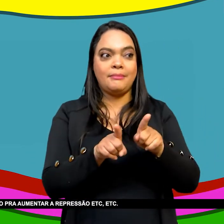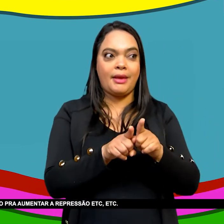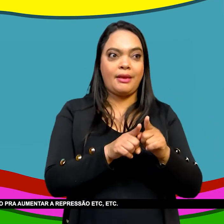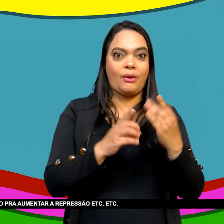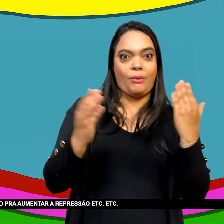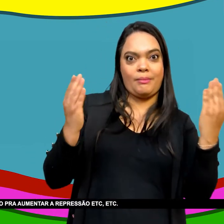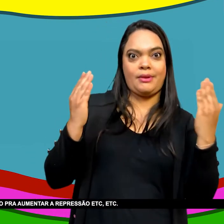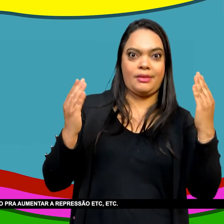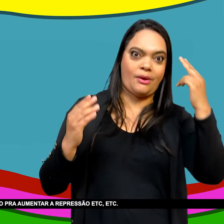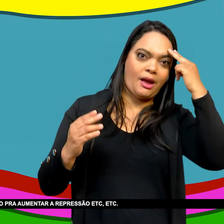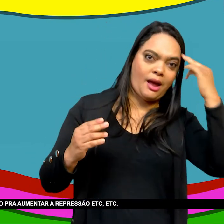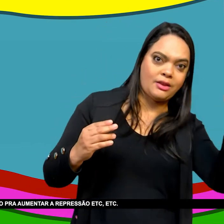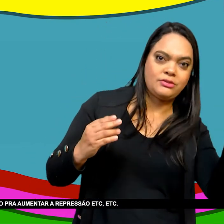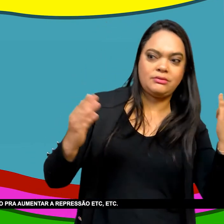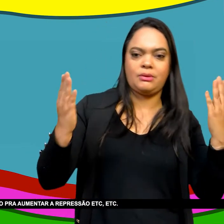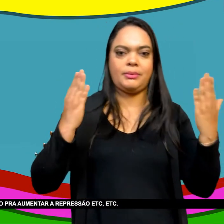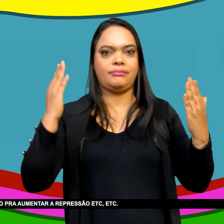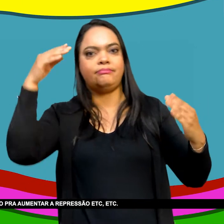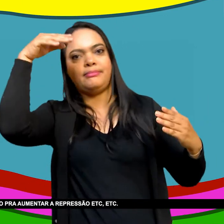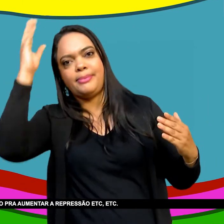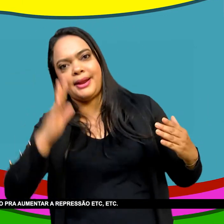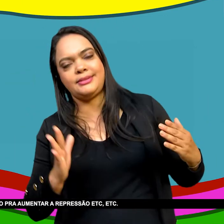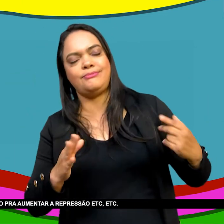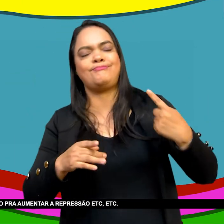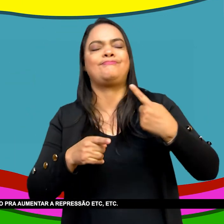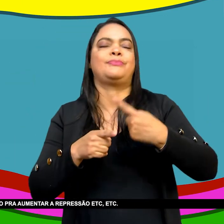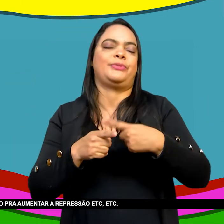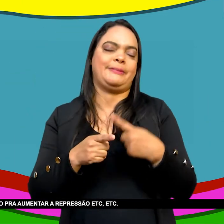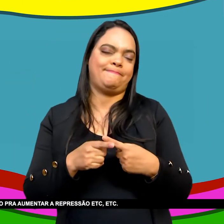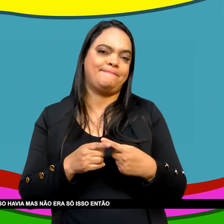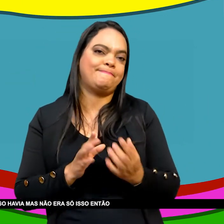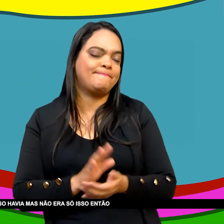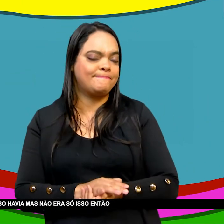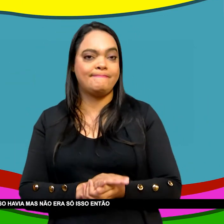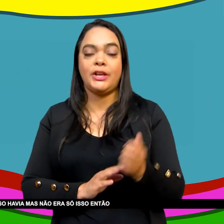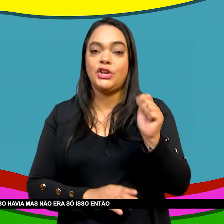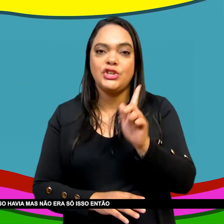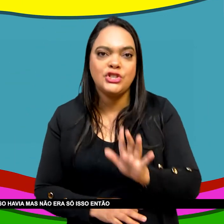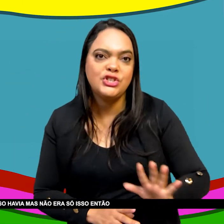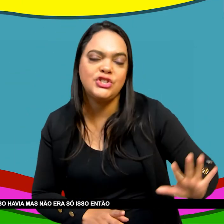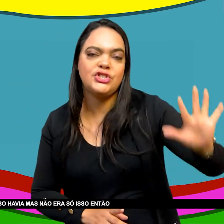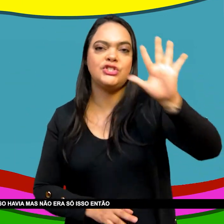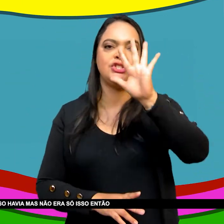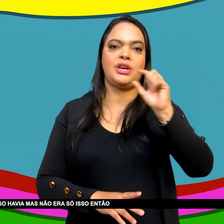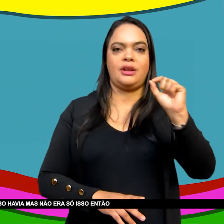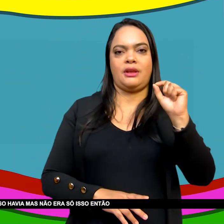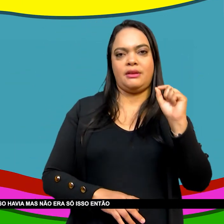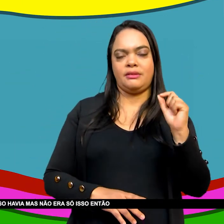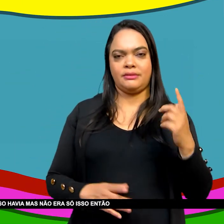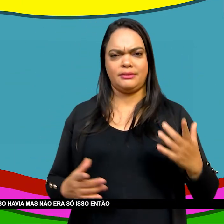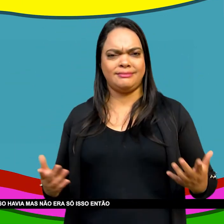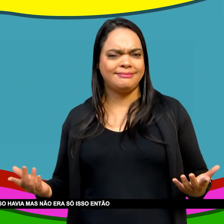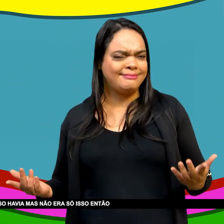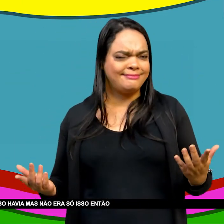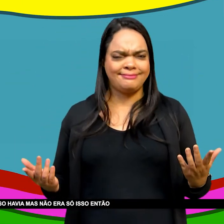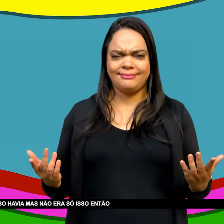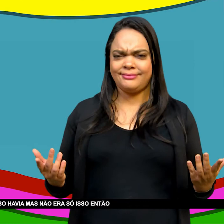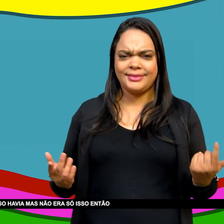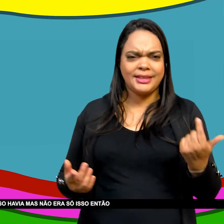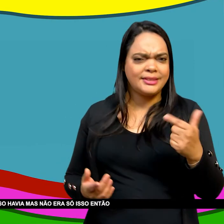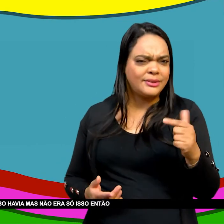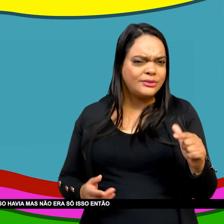pretexto Para aumentar a repressão Etc Era o grande medo Era uma manipulação